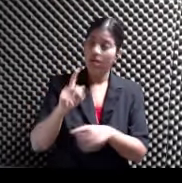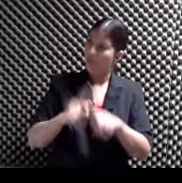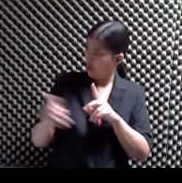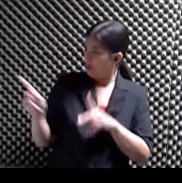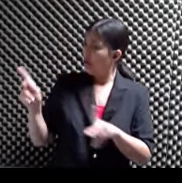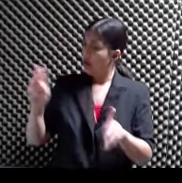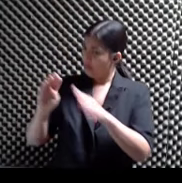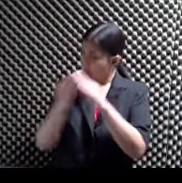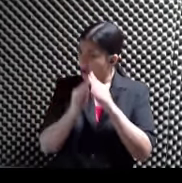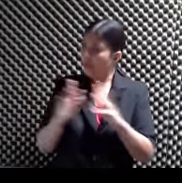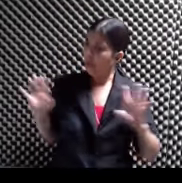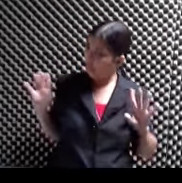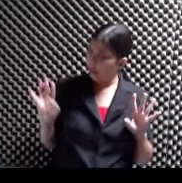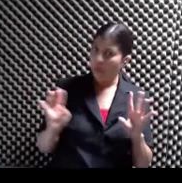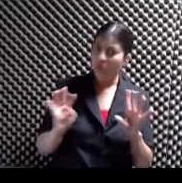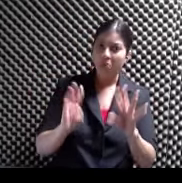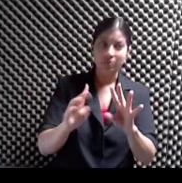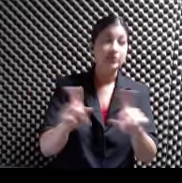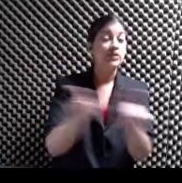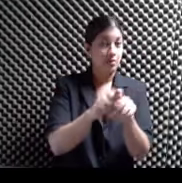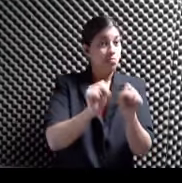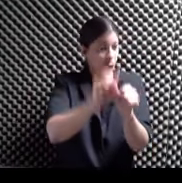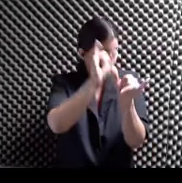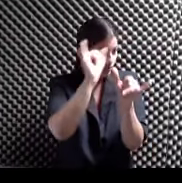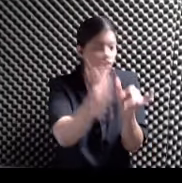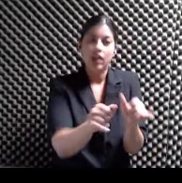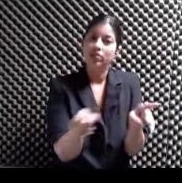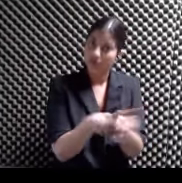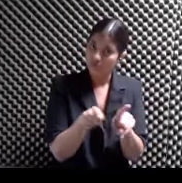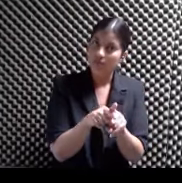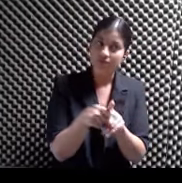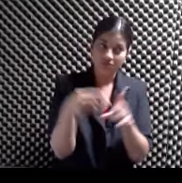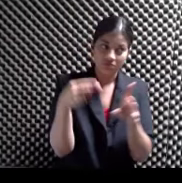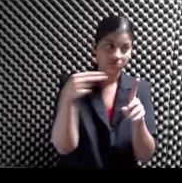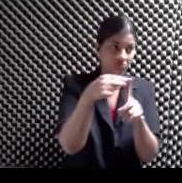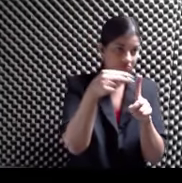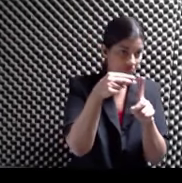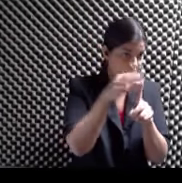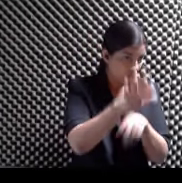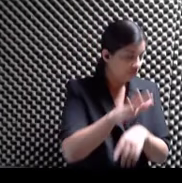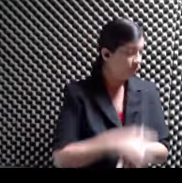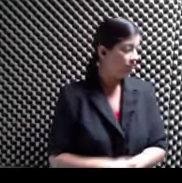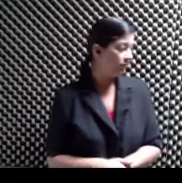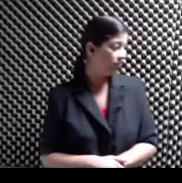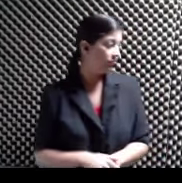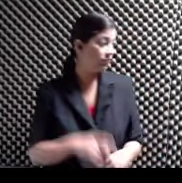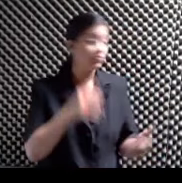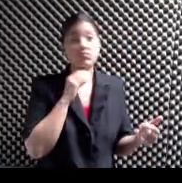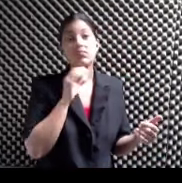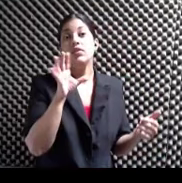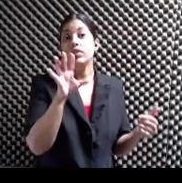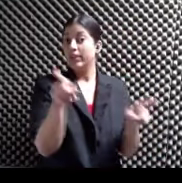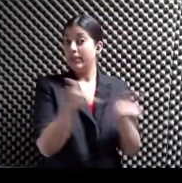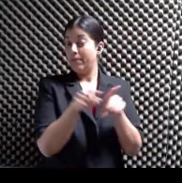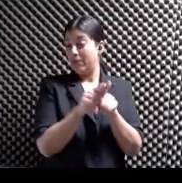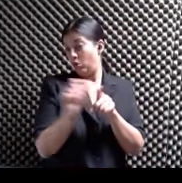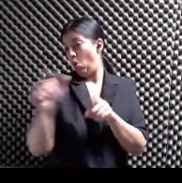quieran Pueden hospedarse También en el parador Supongo Los que vengan ya Claro En el pueblo también hay otro hotel Este